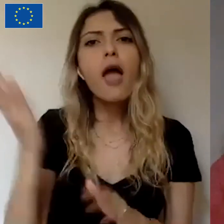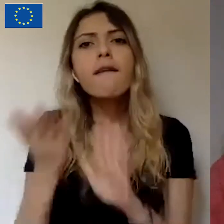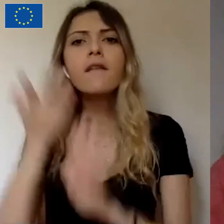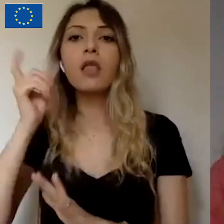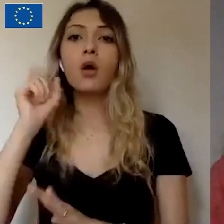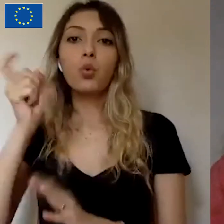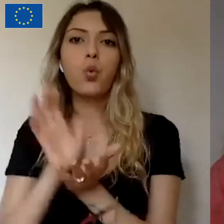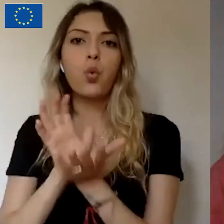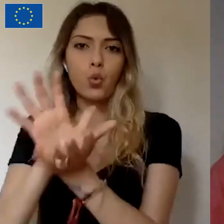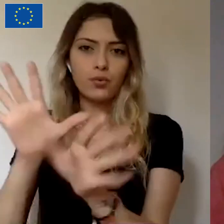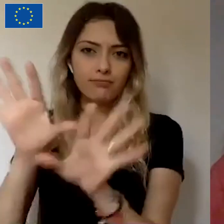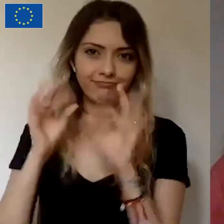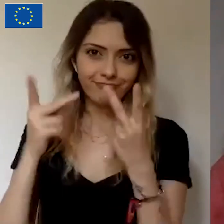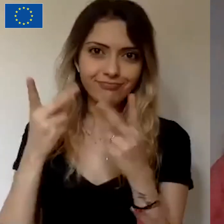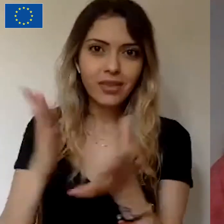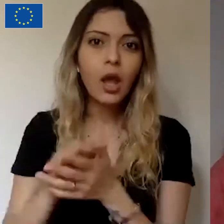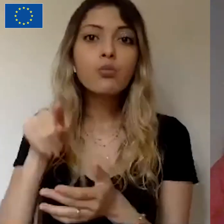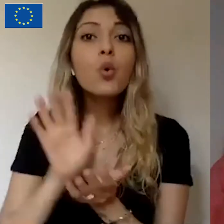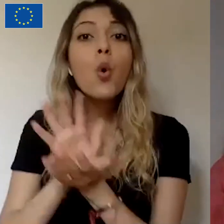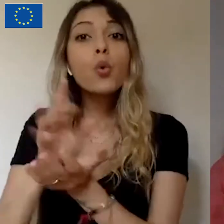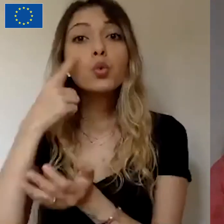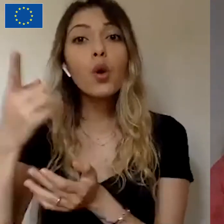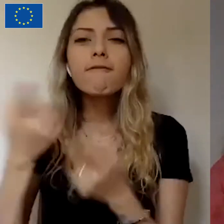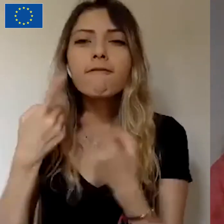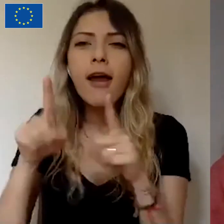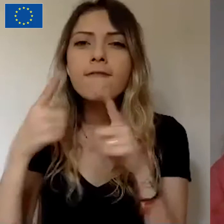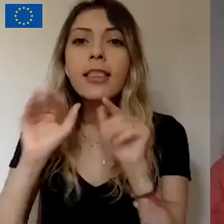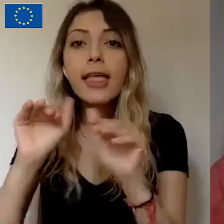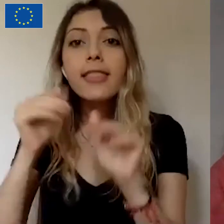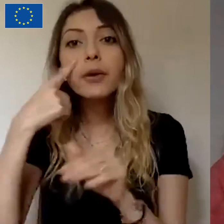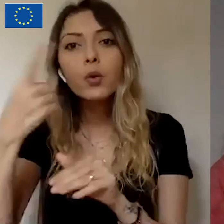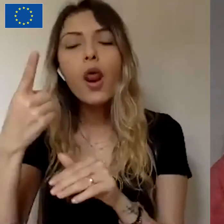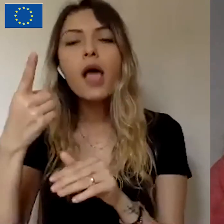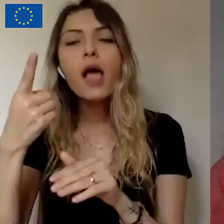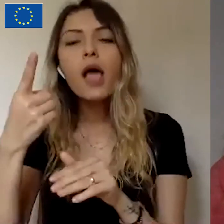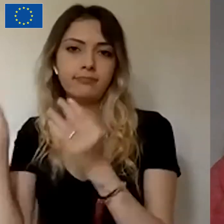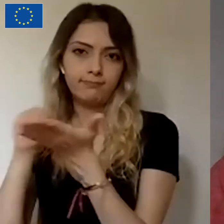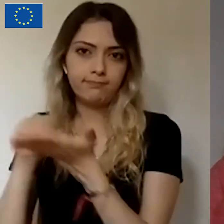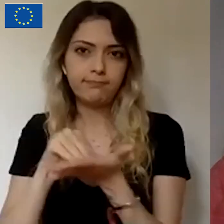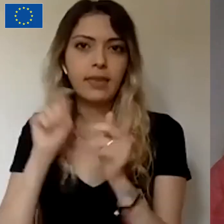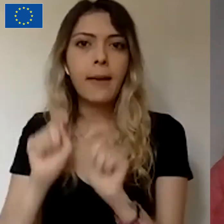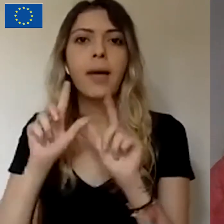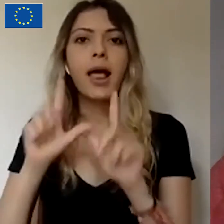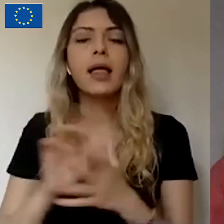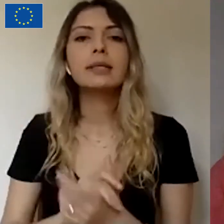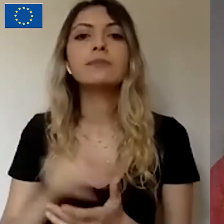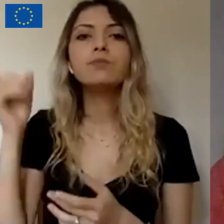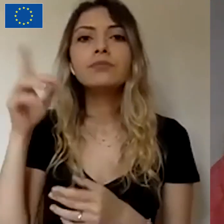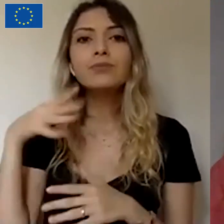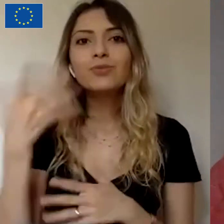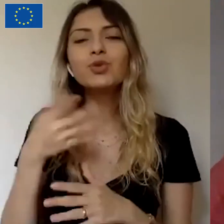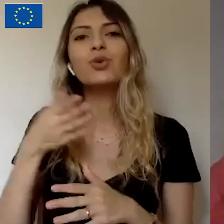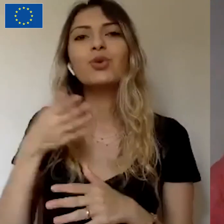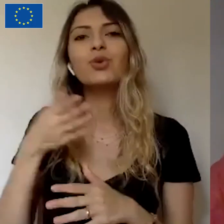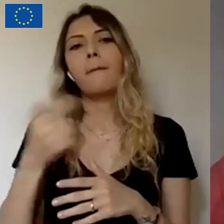Bu ödülleri farklı destek seviyelerine göre belirlemek gerekiyor. Ki giren kitleyi kaçırmamak için.